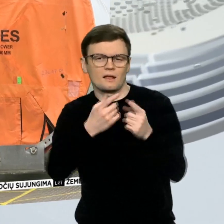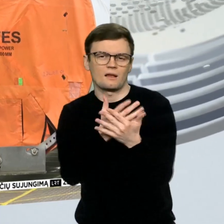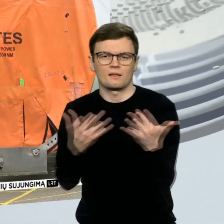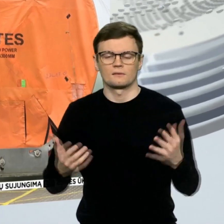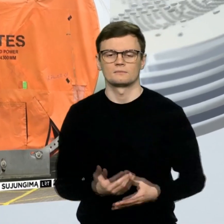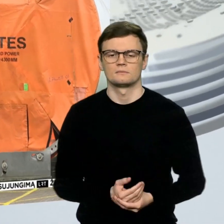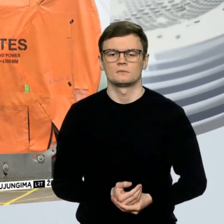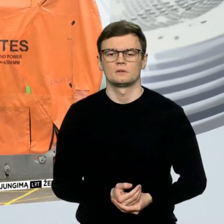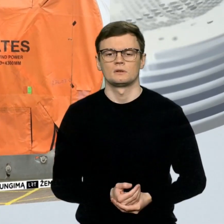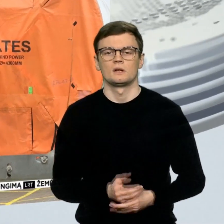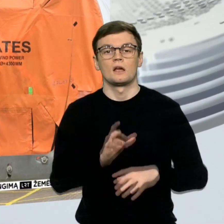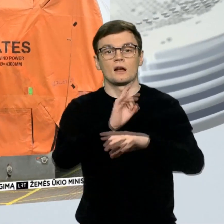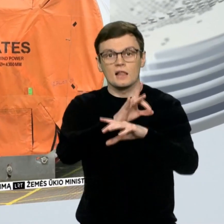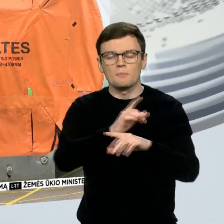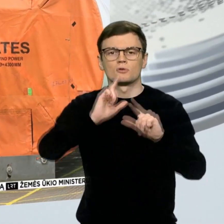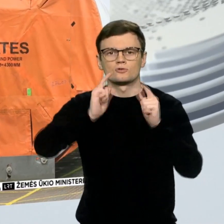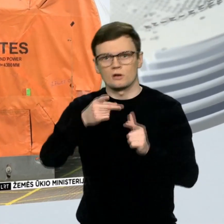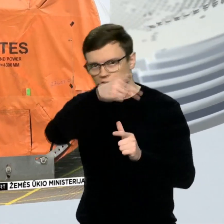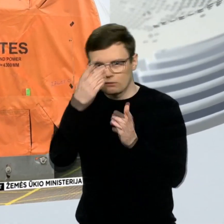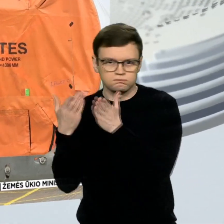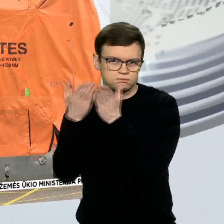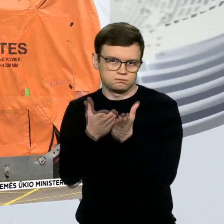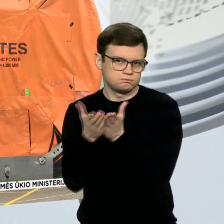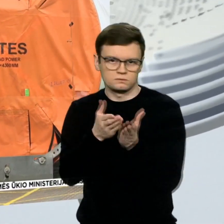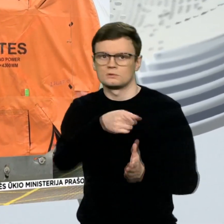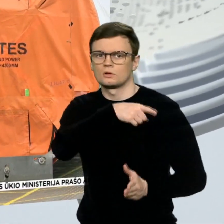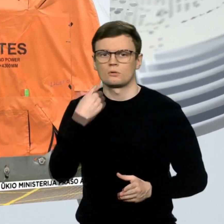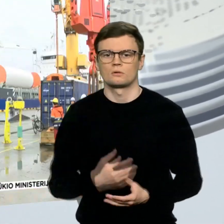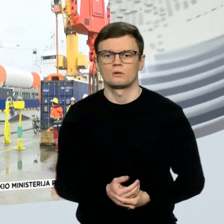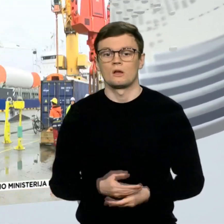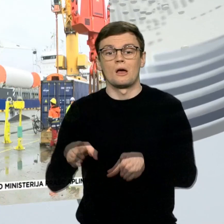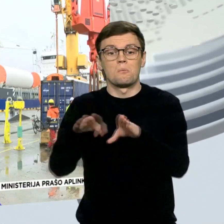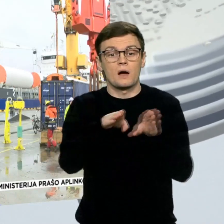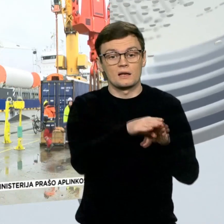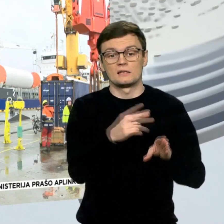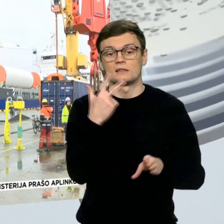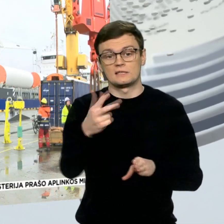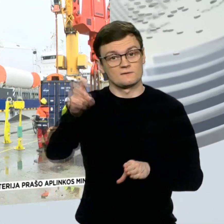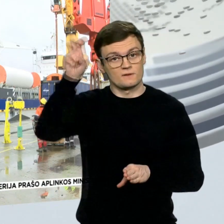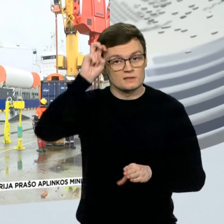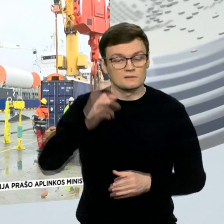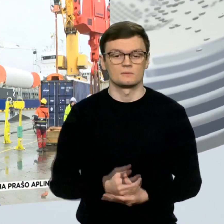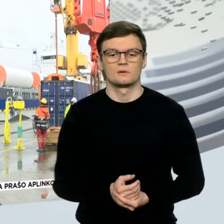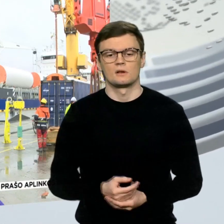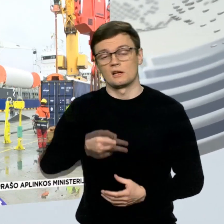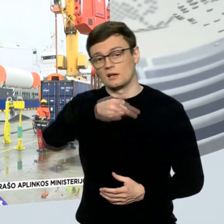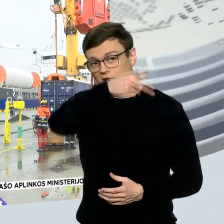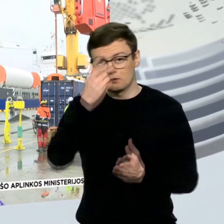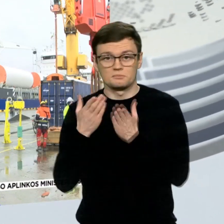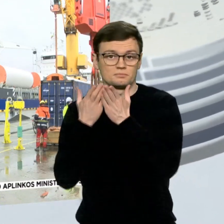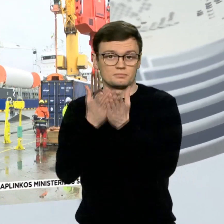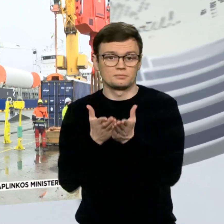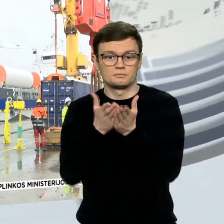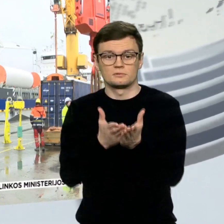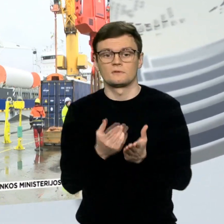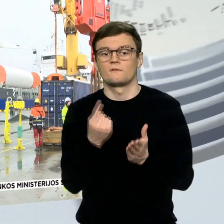praktiškai viskas į Lietuvą. Ir jeigu palyginti visas trys šalys į Lietuvą atkabanta virš vienų mūsųjų